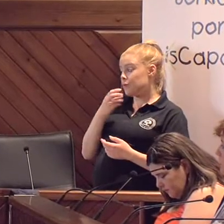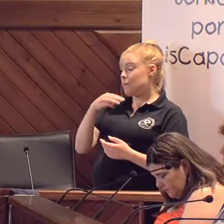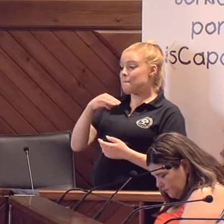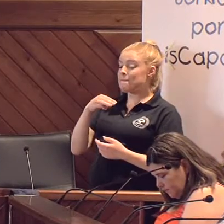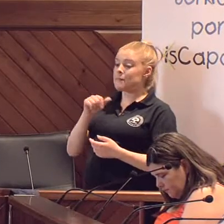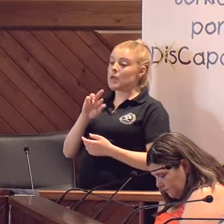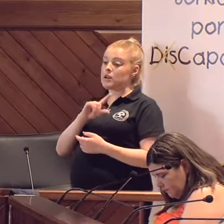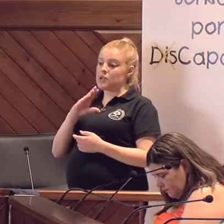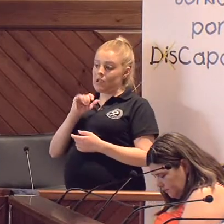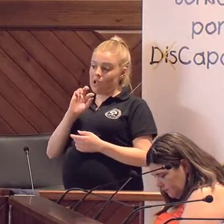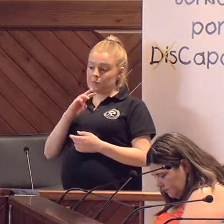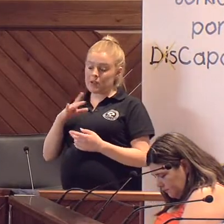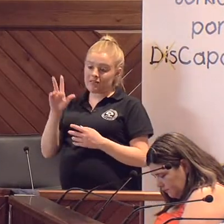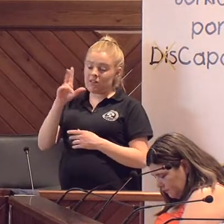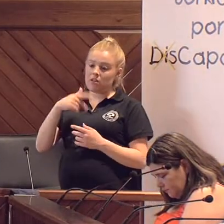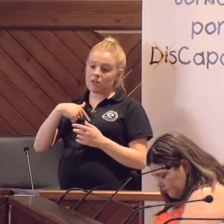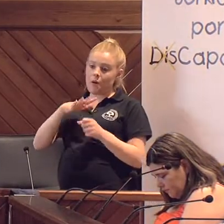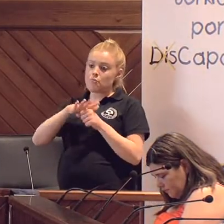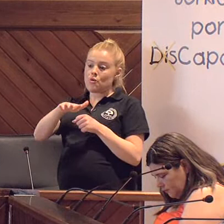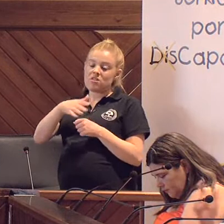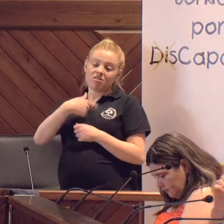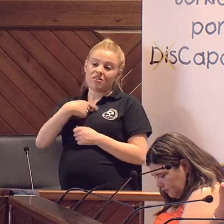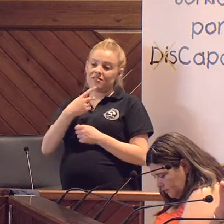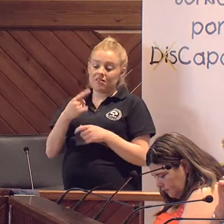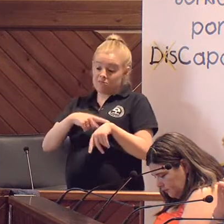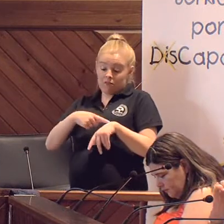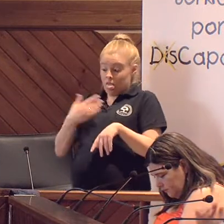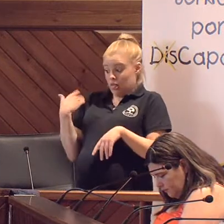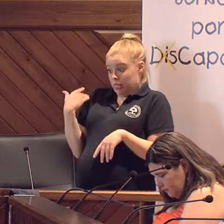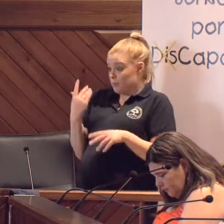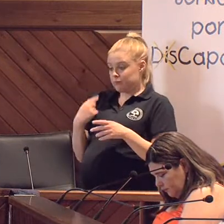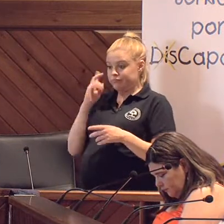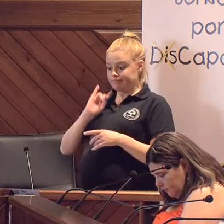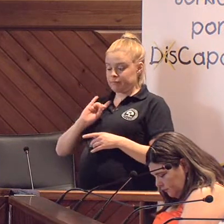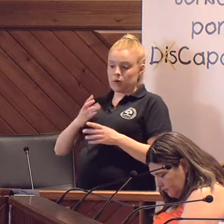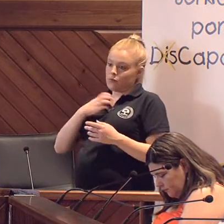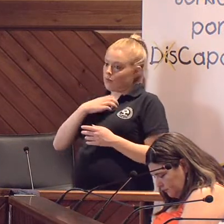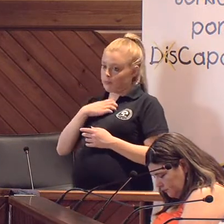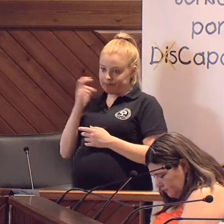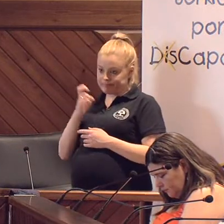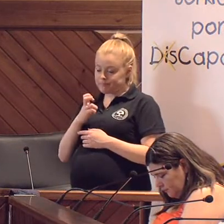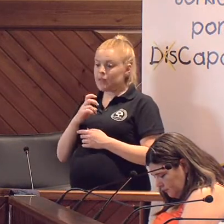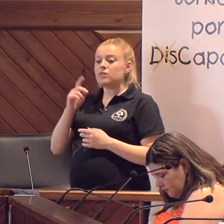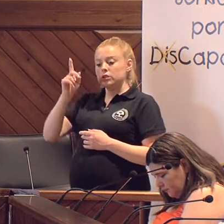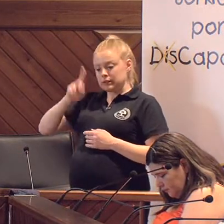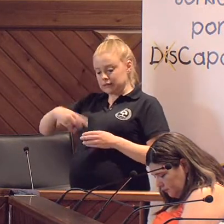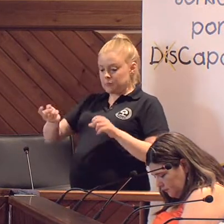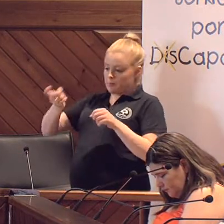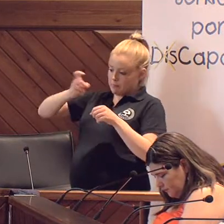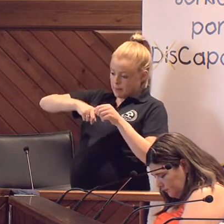de Grecia, la presidenta de la Provincial, me ha llamado a última hora y no ha podido venir. Pero, bueno, ellos están también